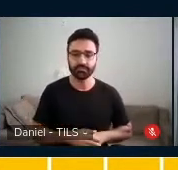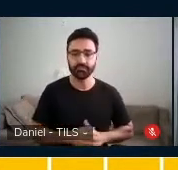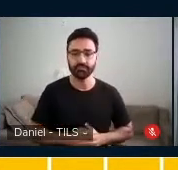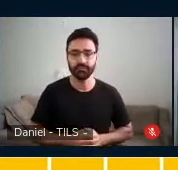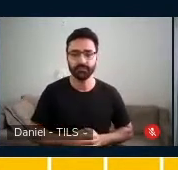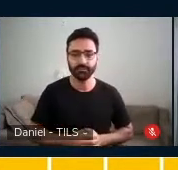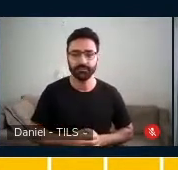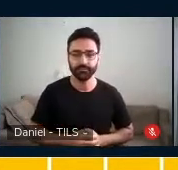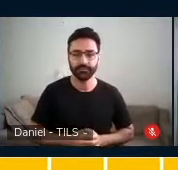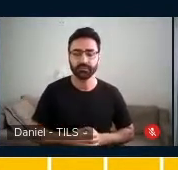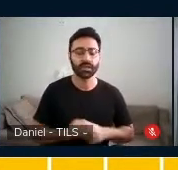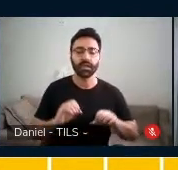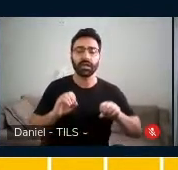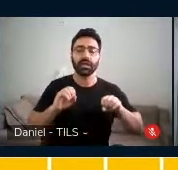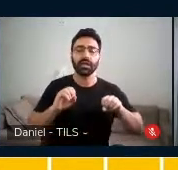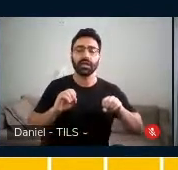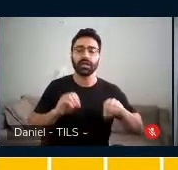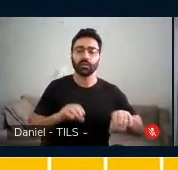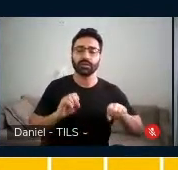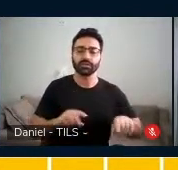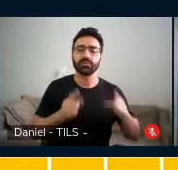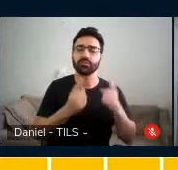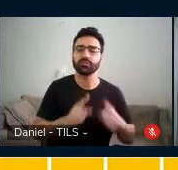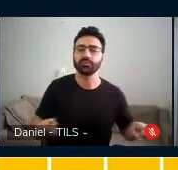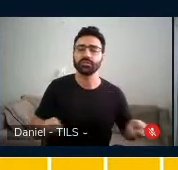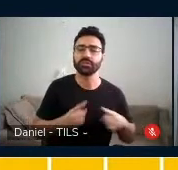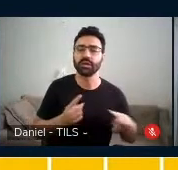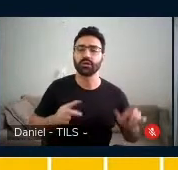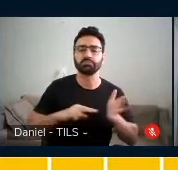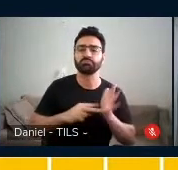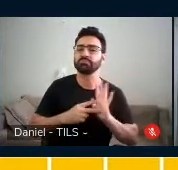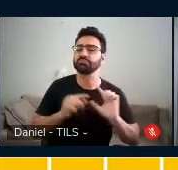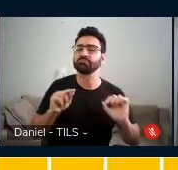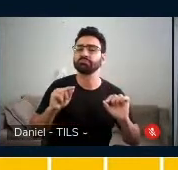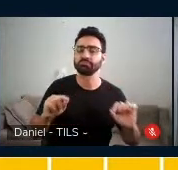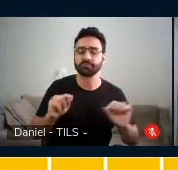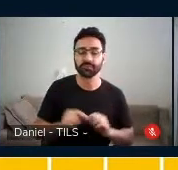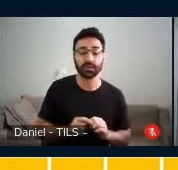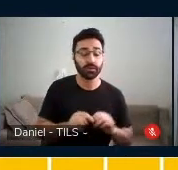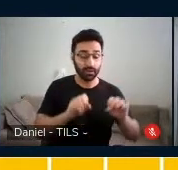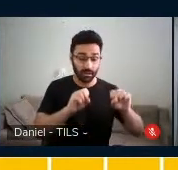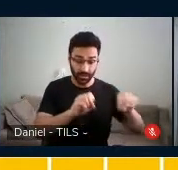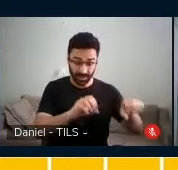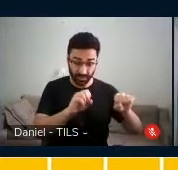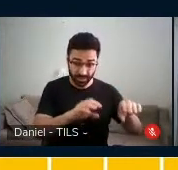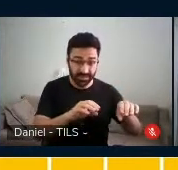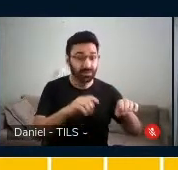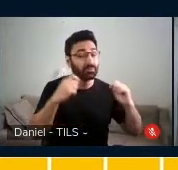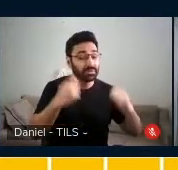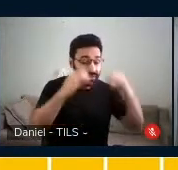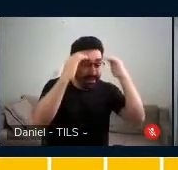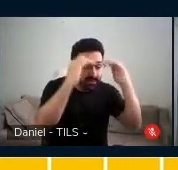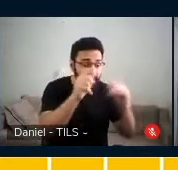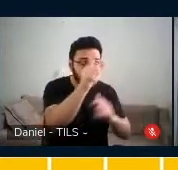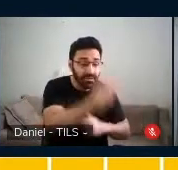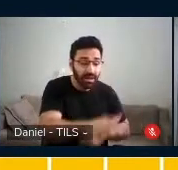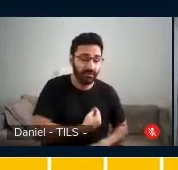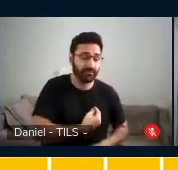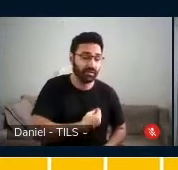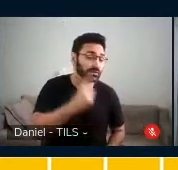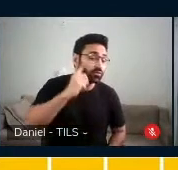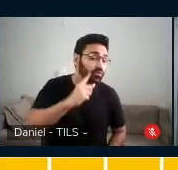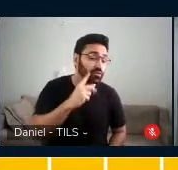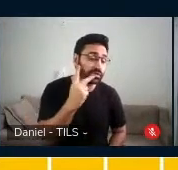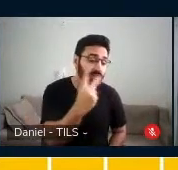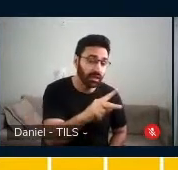O que é educação musical para a gente? É uma educação que considera a vivência da pessoa surda, oferecendo as